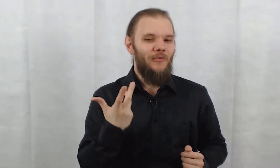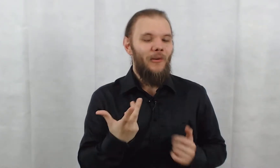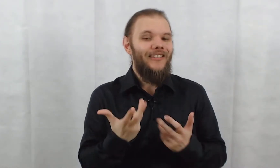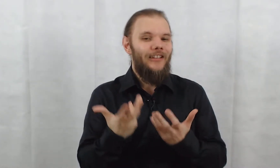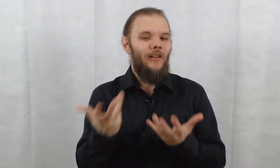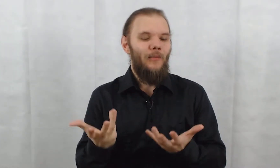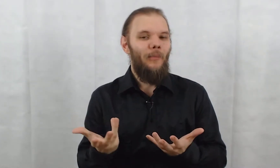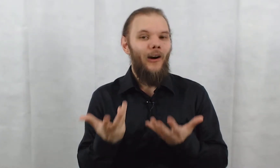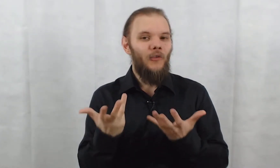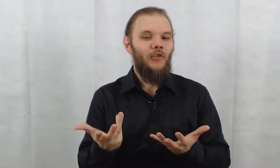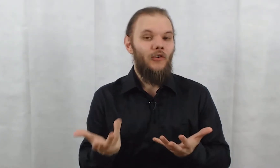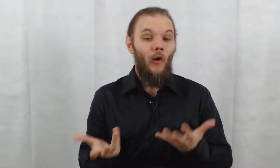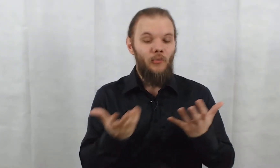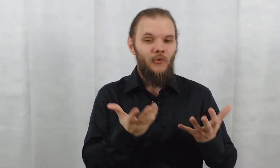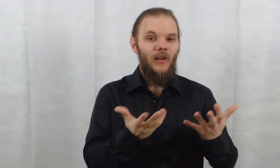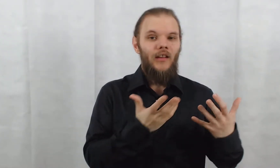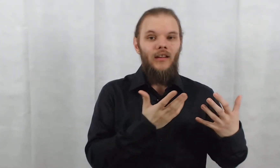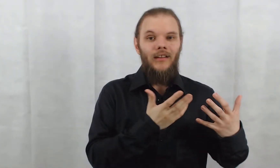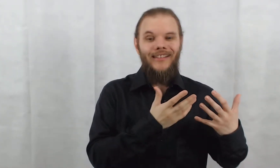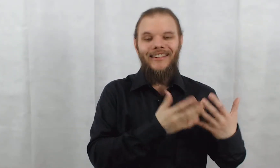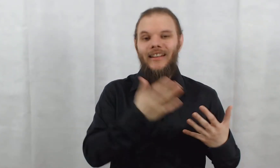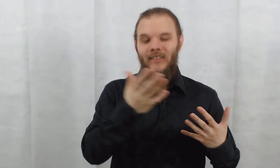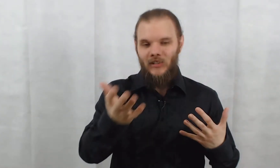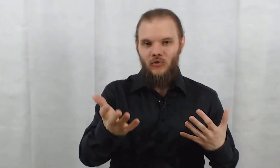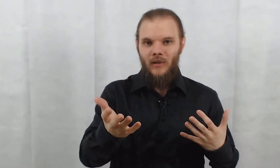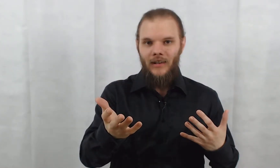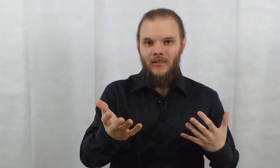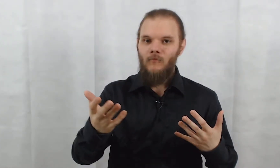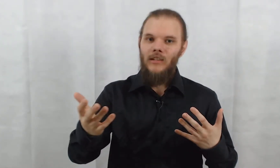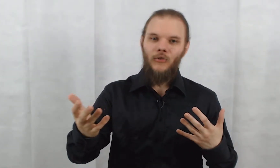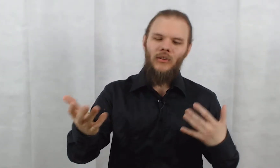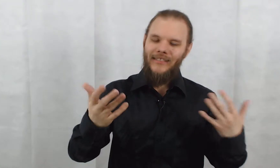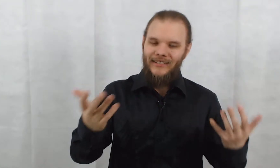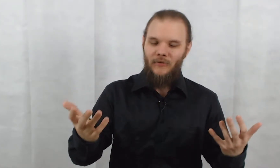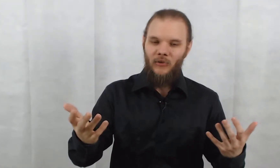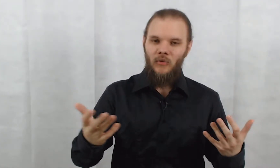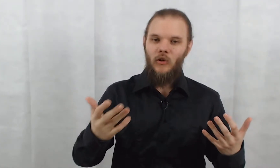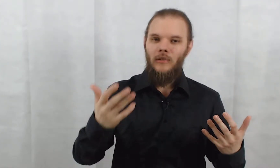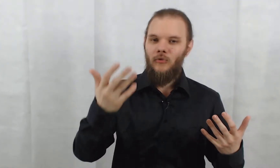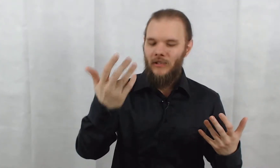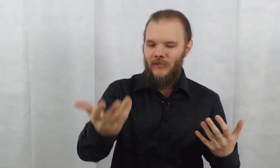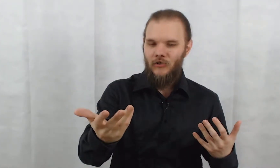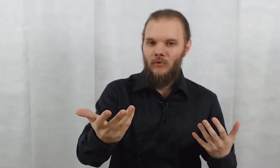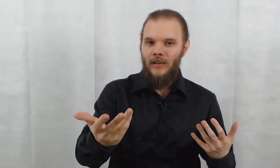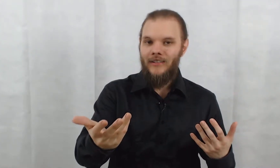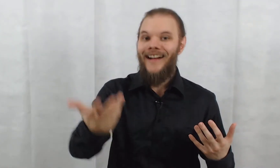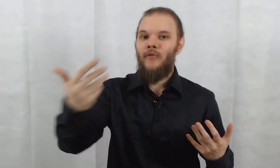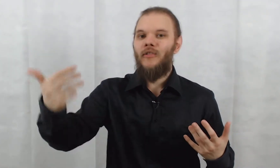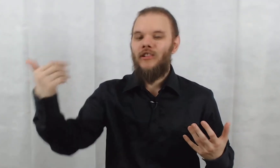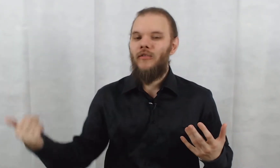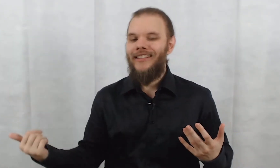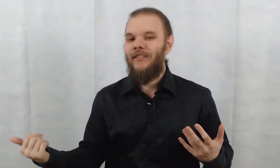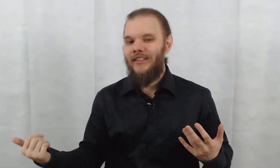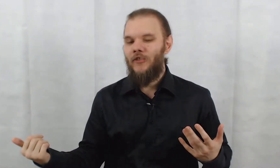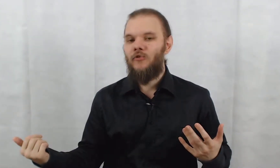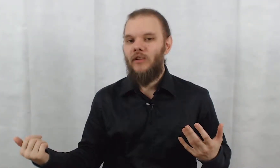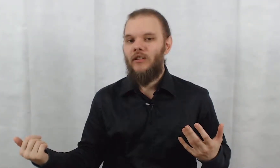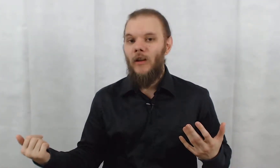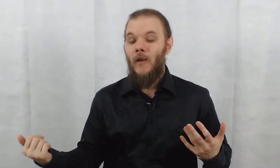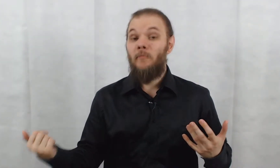demande si ce n vraiment pas Anton. En plus, s'il a essayé de tuer Alec. Parce qu'il y a certaines versions des comics où il essaie de tuer Alec. Avant qu'il devienne Avatar du Green. Pour